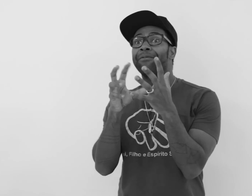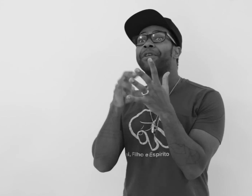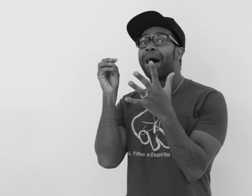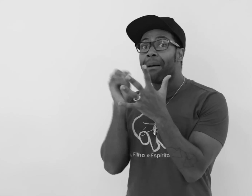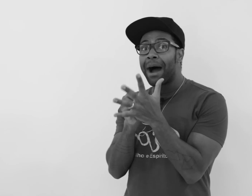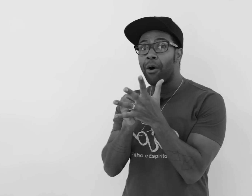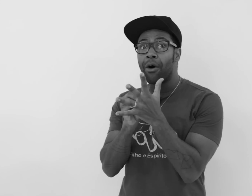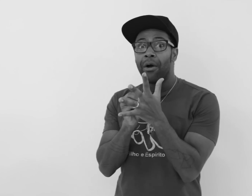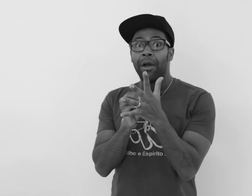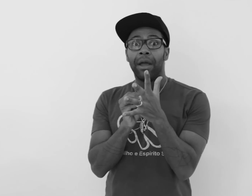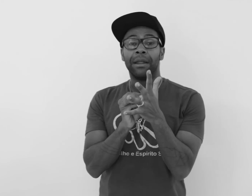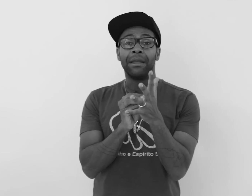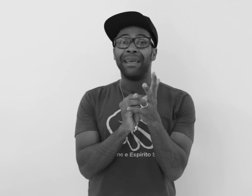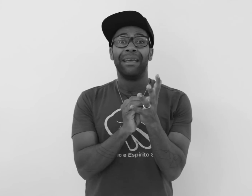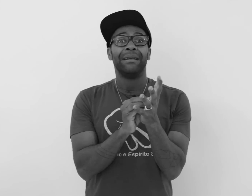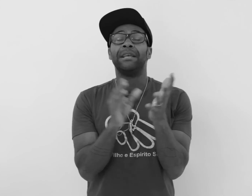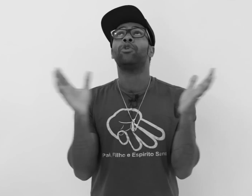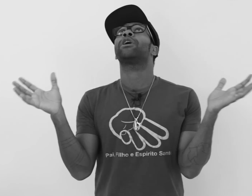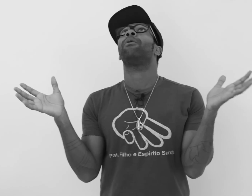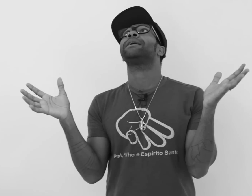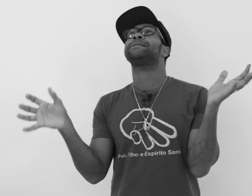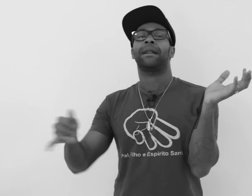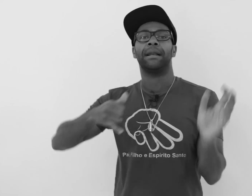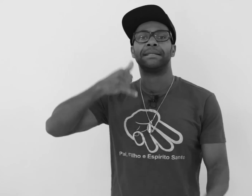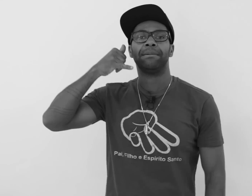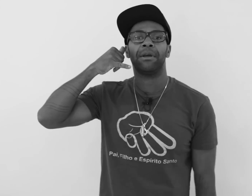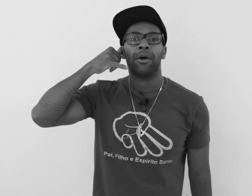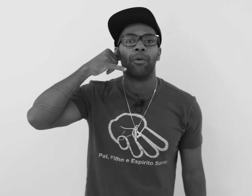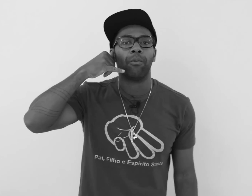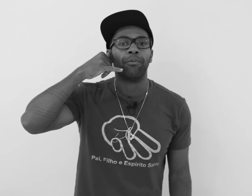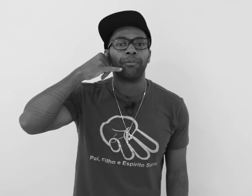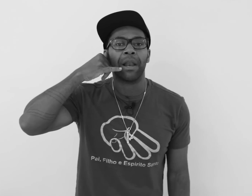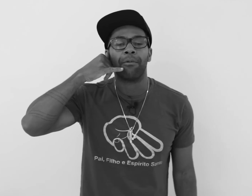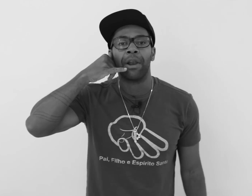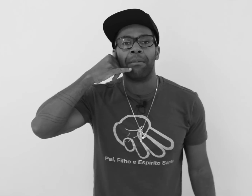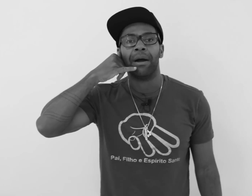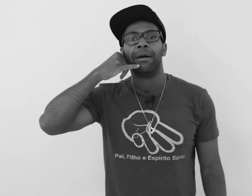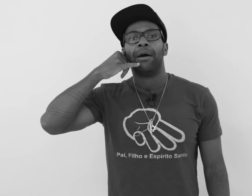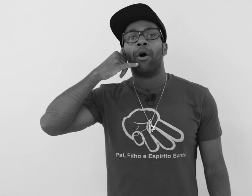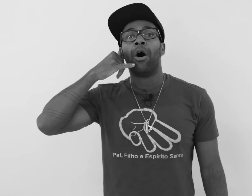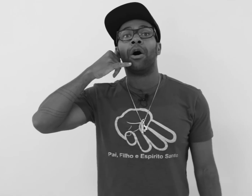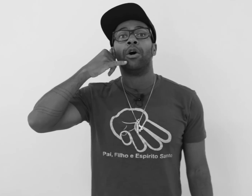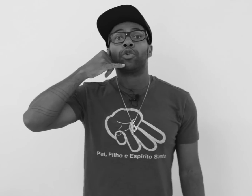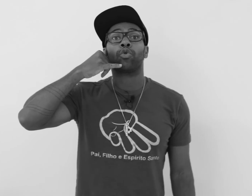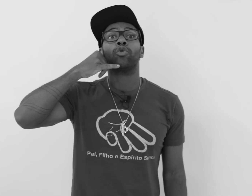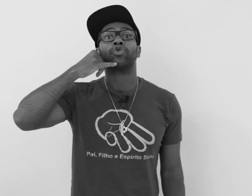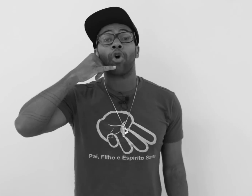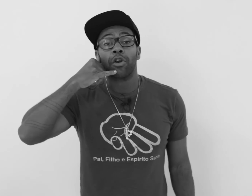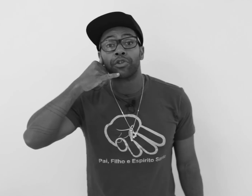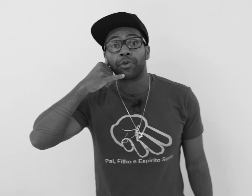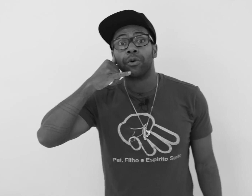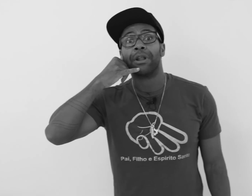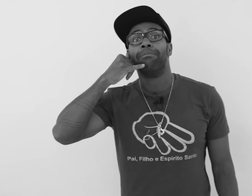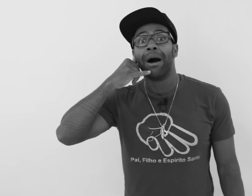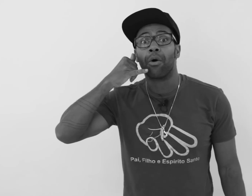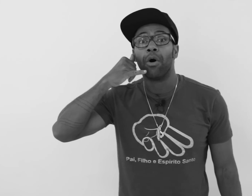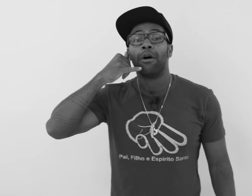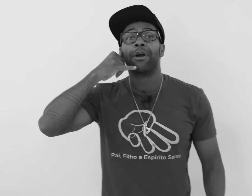trabajo. Señor, ¿qué voy a hacer? Recibe un telefonema. Oh, tu consorcio, el banco, fue